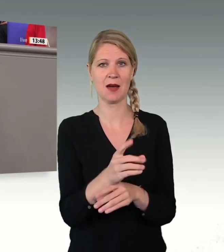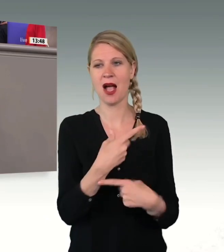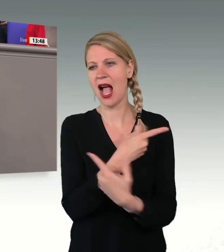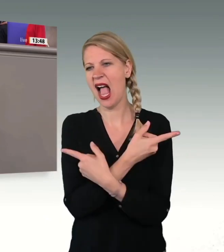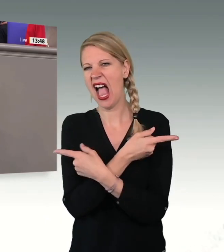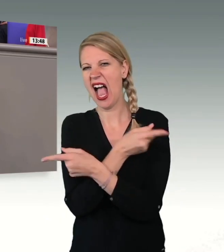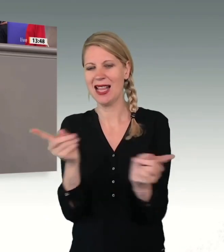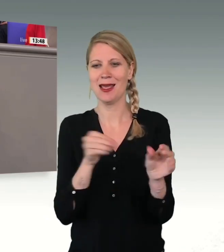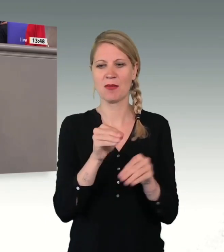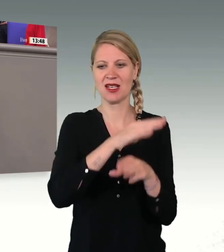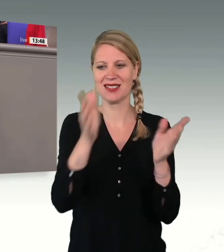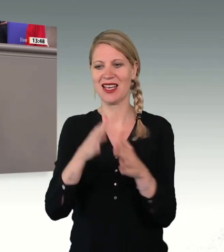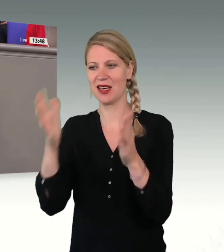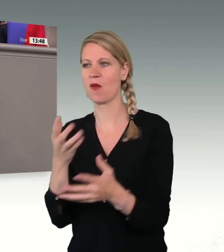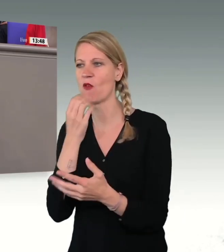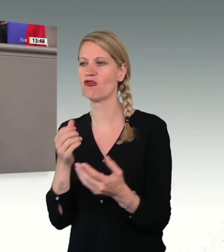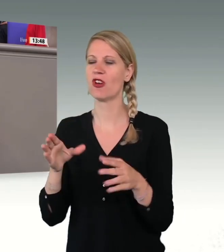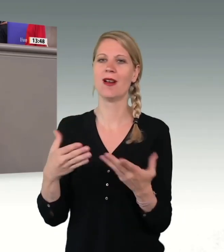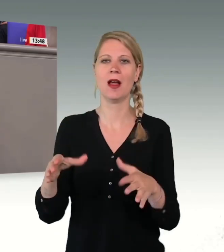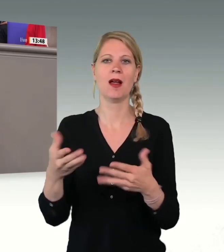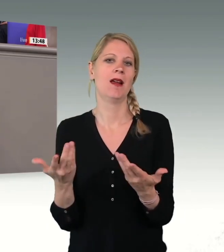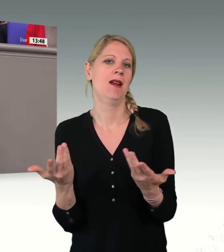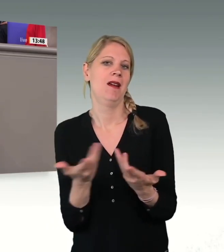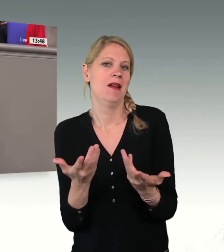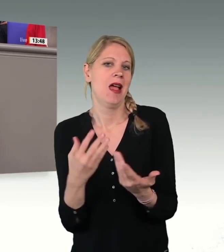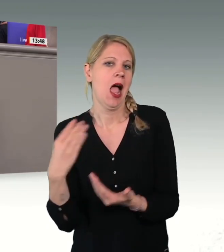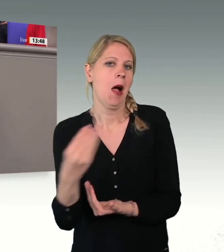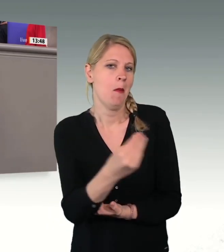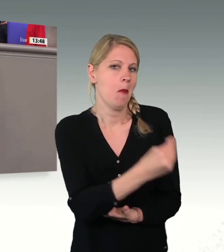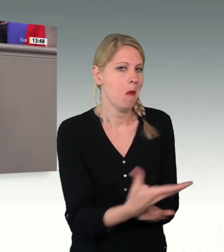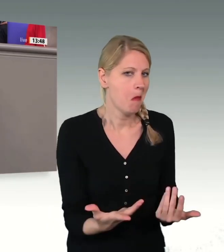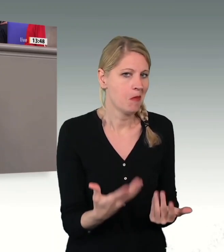reißen sich drum. Und deswegen ist die Frage noch unentschieden, wer denn nun dieses Goldstück bekommen sollte.